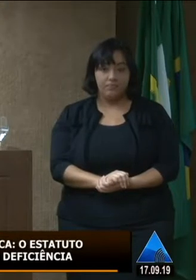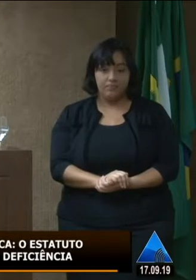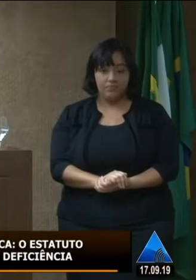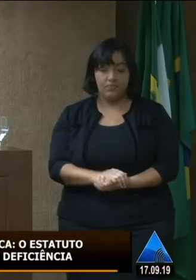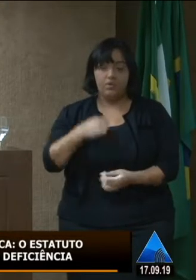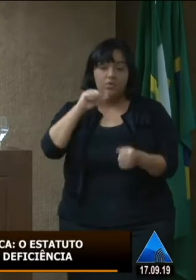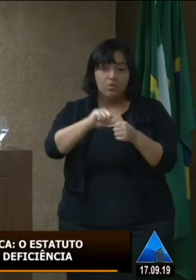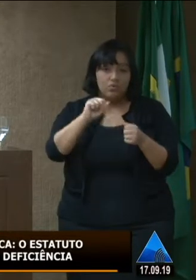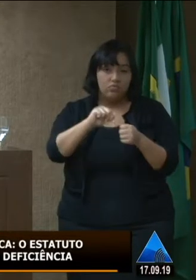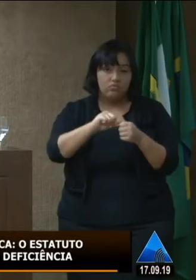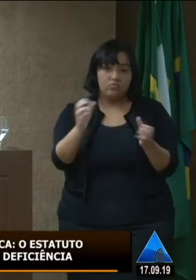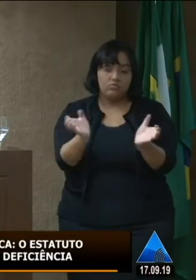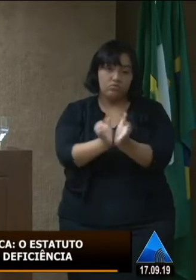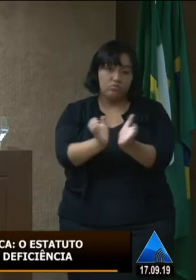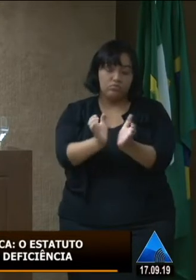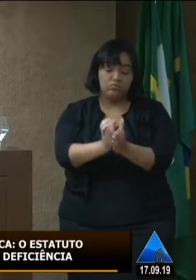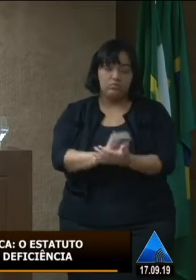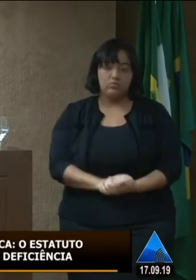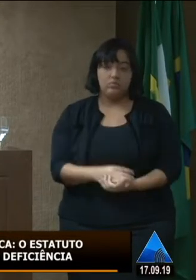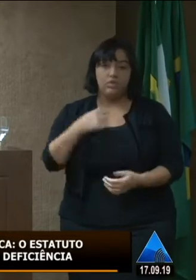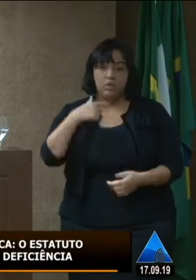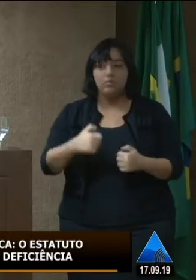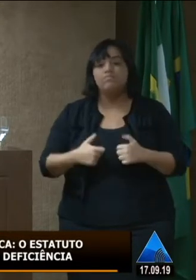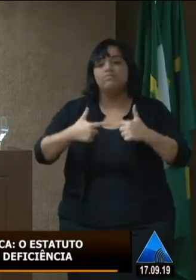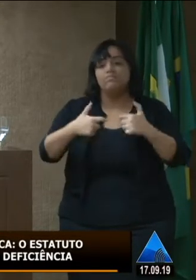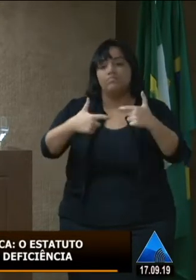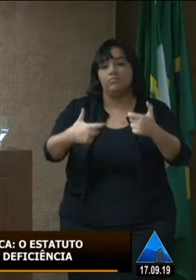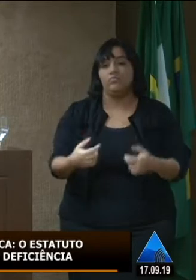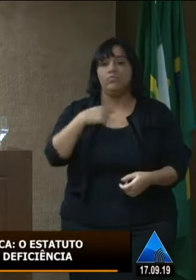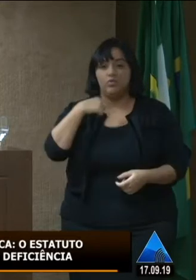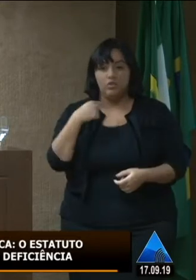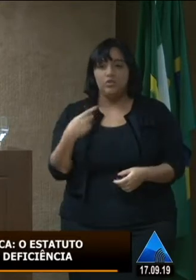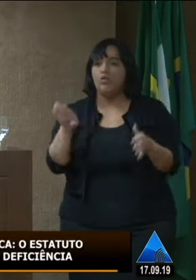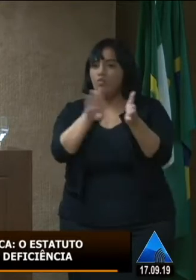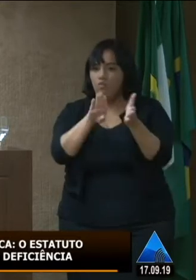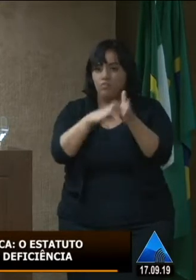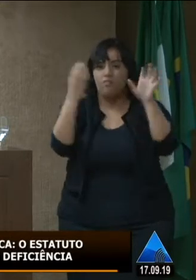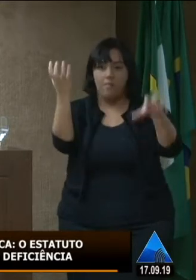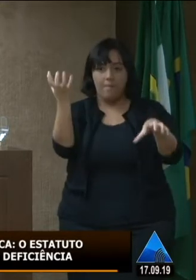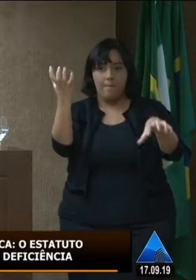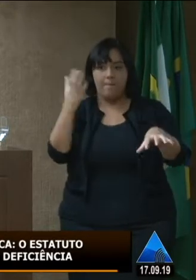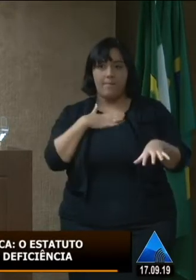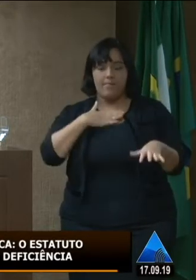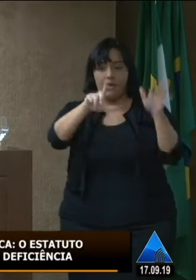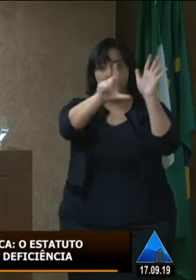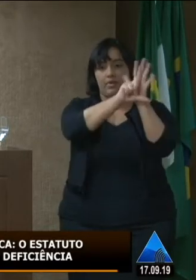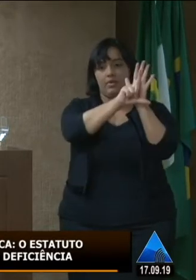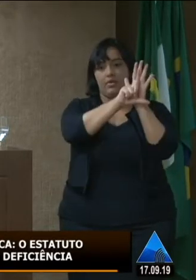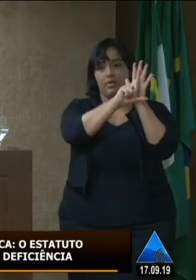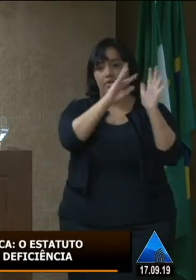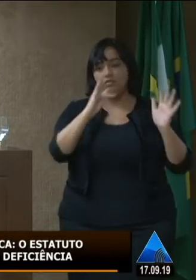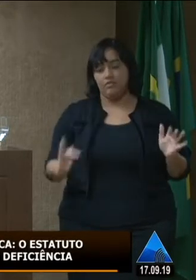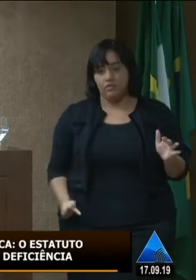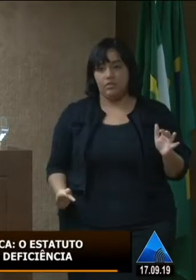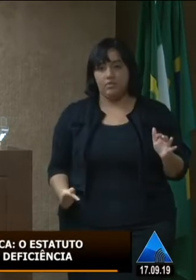eu faço parte, né? E eu luto, eu estou indo até a Brasília, lutar pela minha lei federal, que é